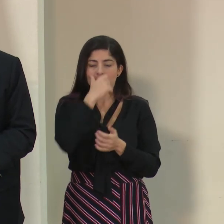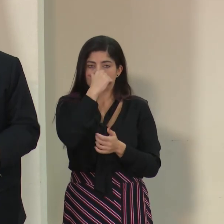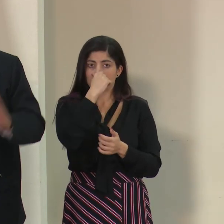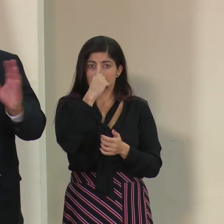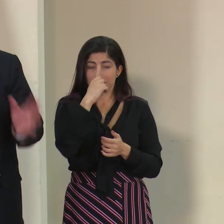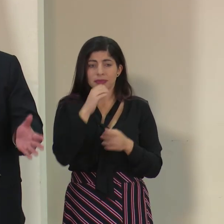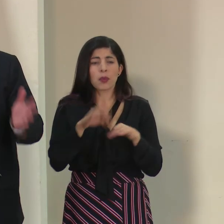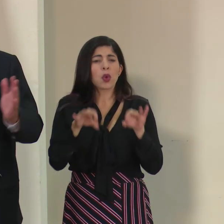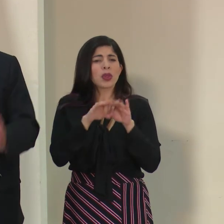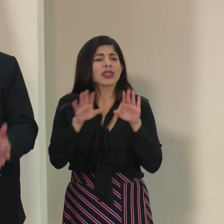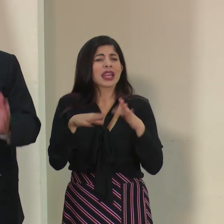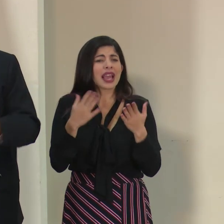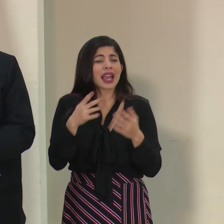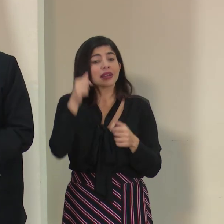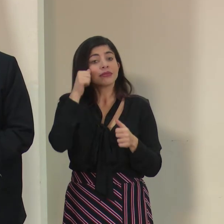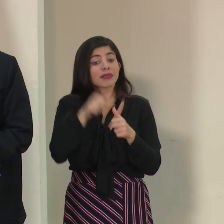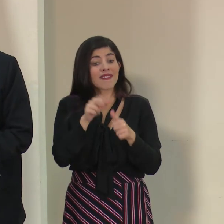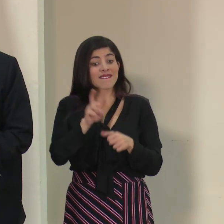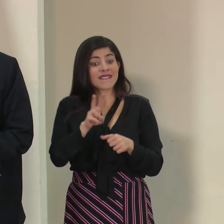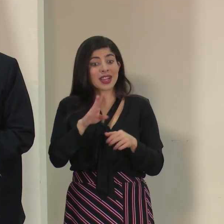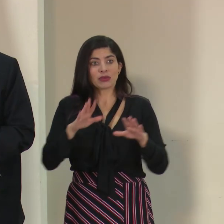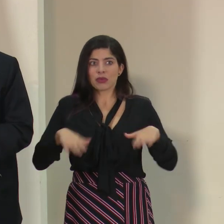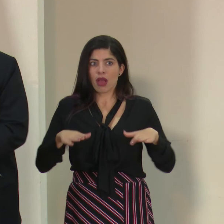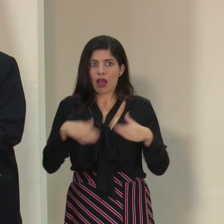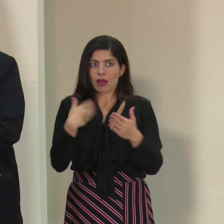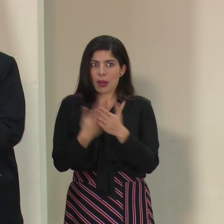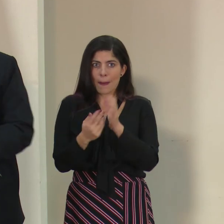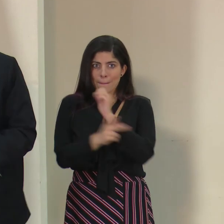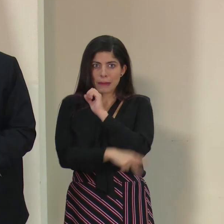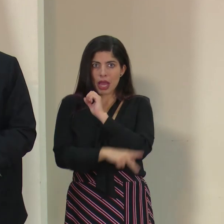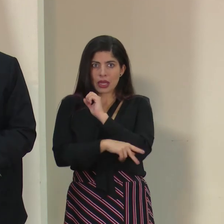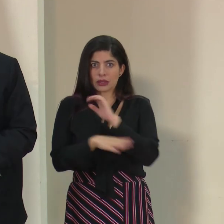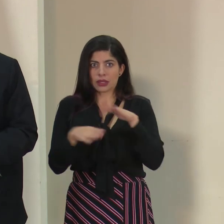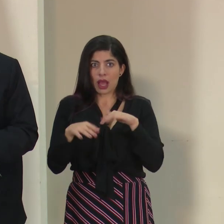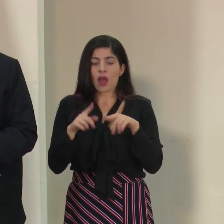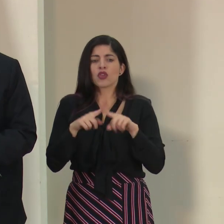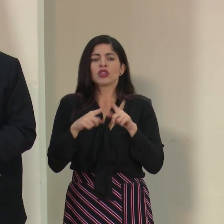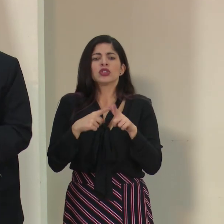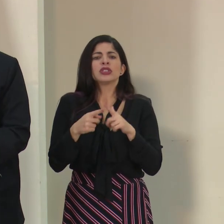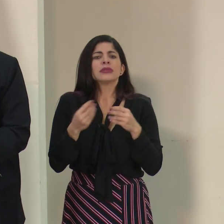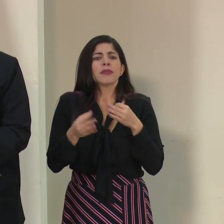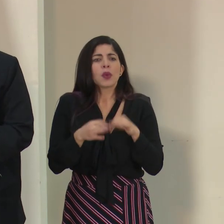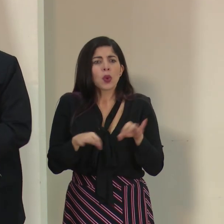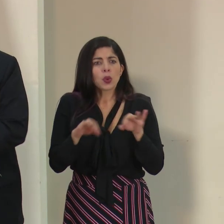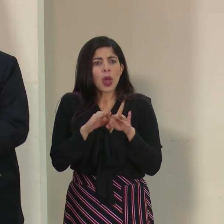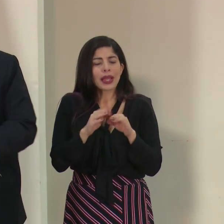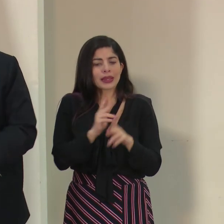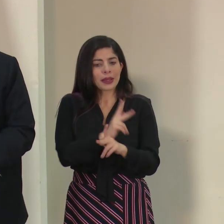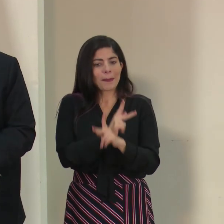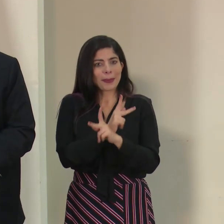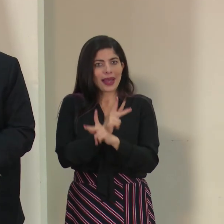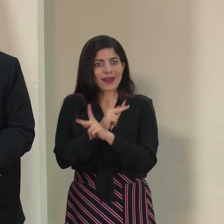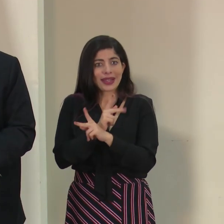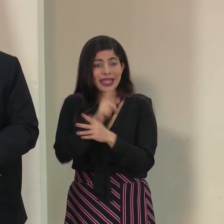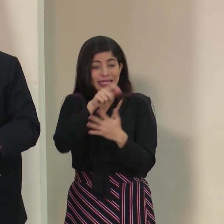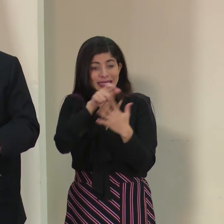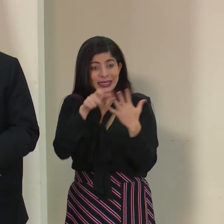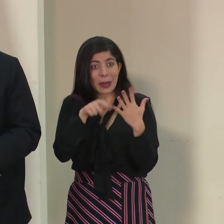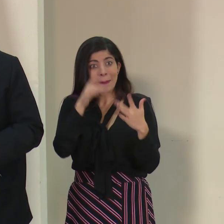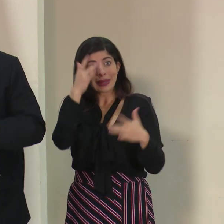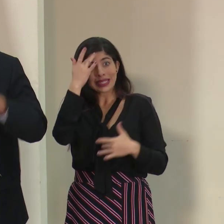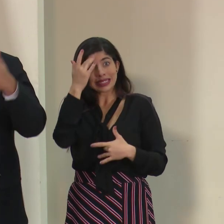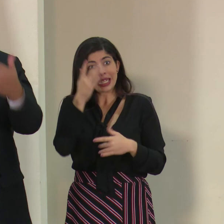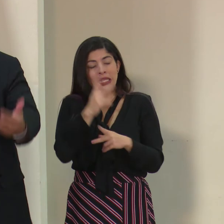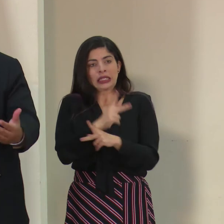importante acá? Recalcando que el virus no ha llegado al país, las medidas de prevención se deberían seguir en todos estos pacientes para